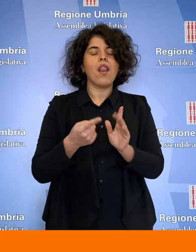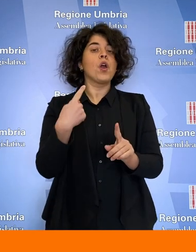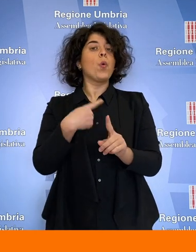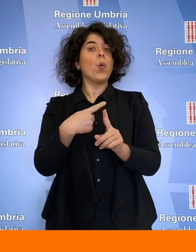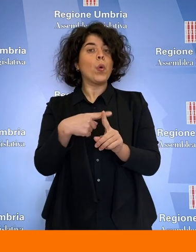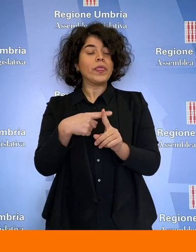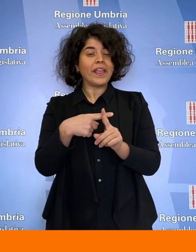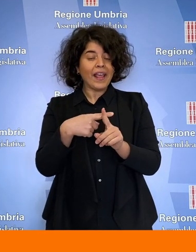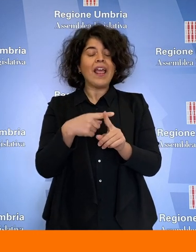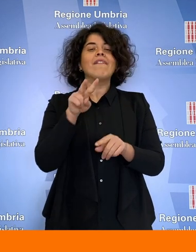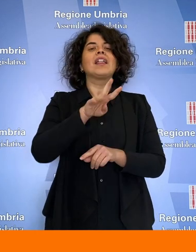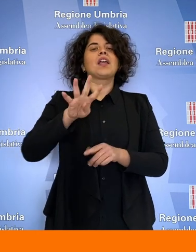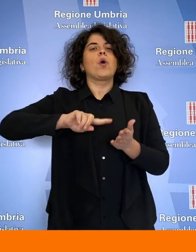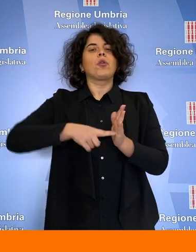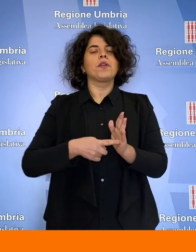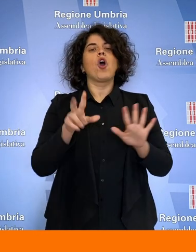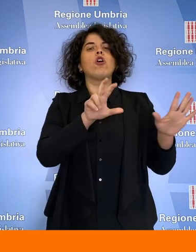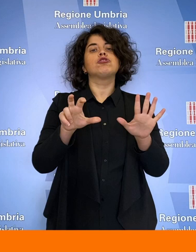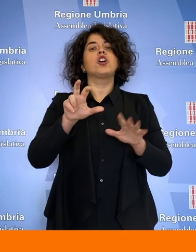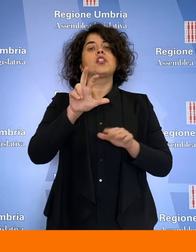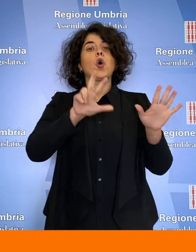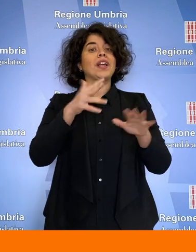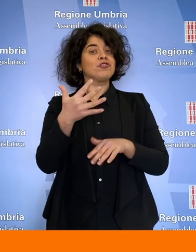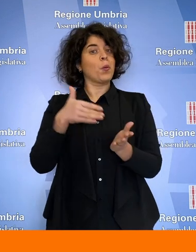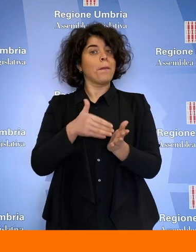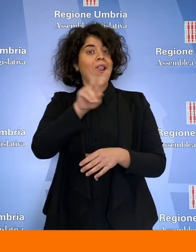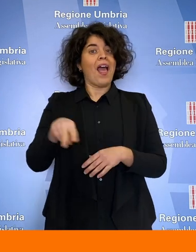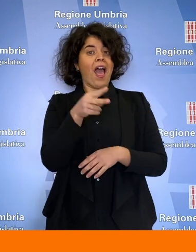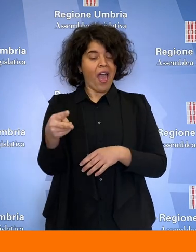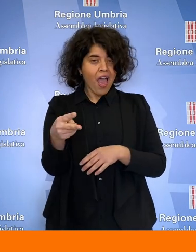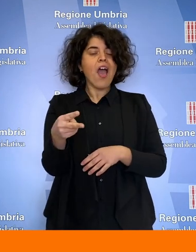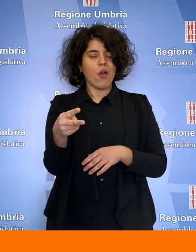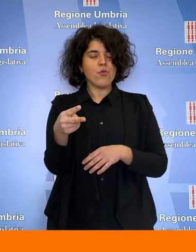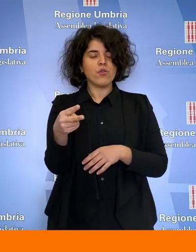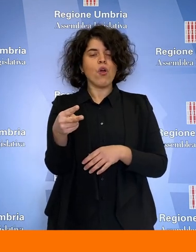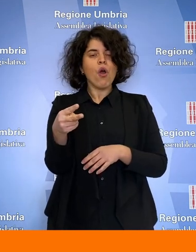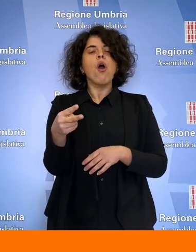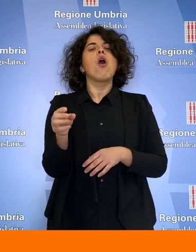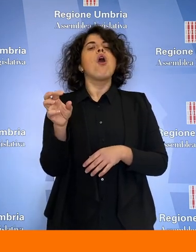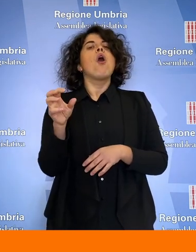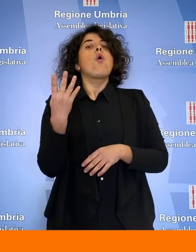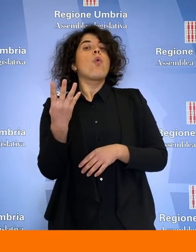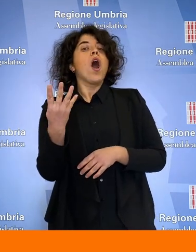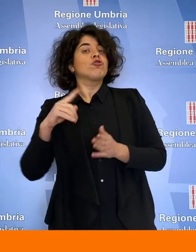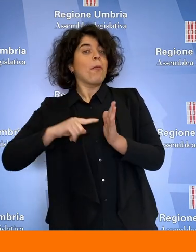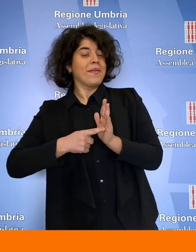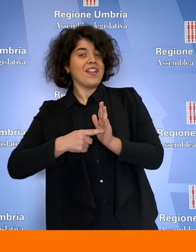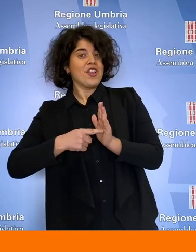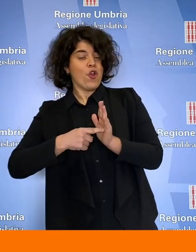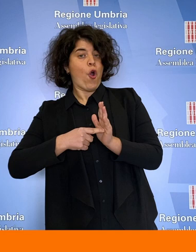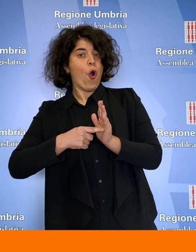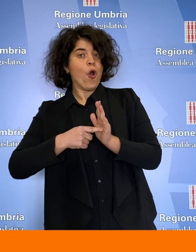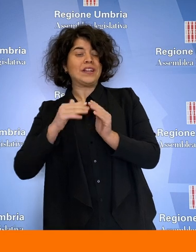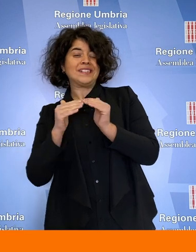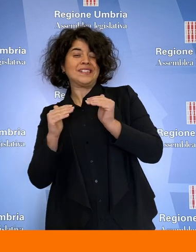.885.000 euro, con circa 4 milioni di decremento rispetto al 2020, quando era di